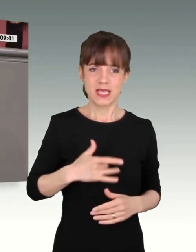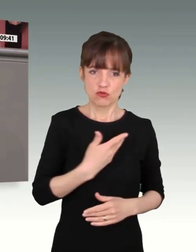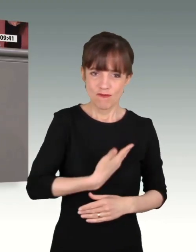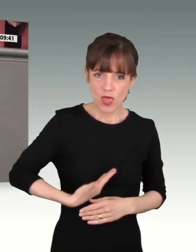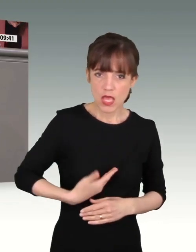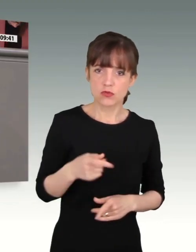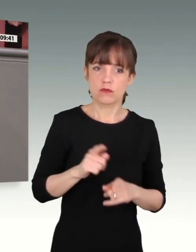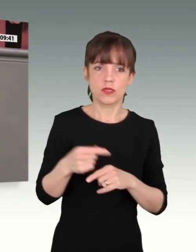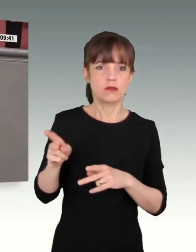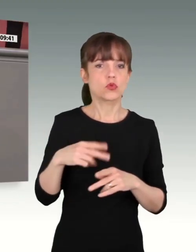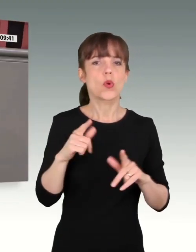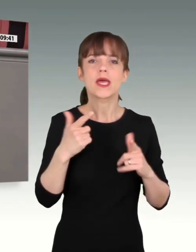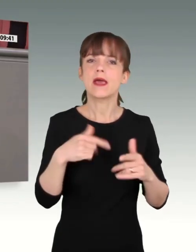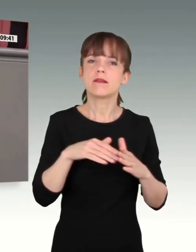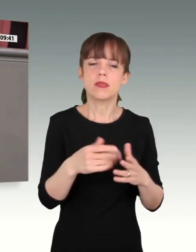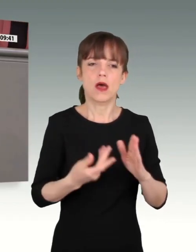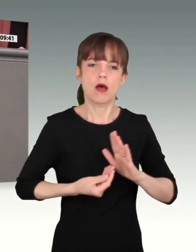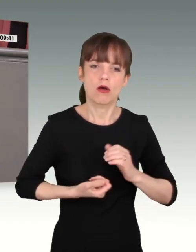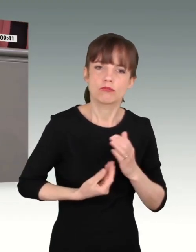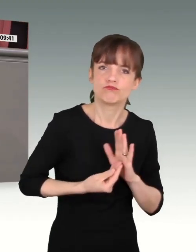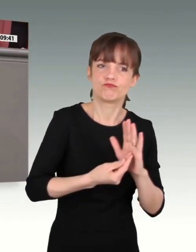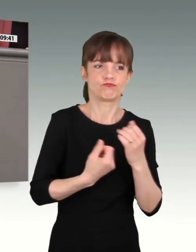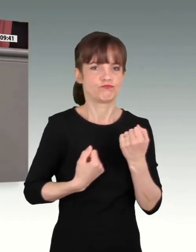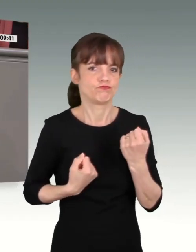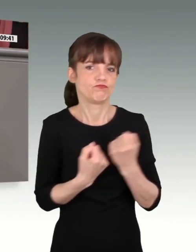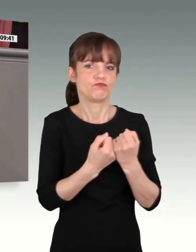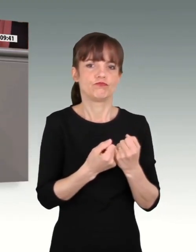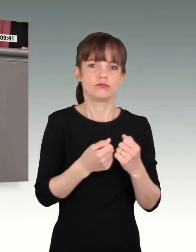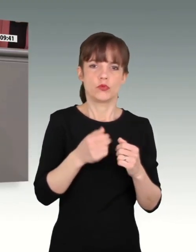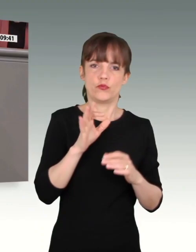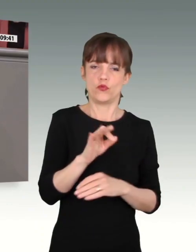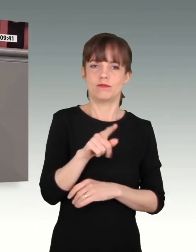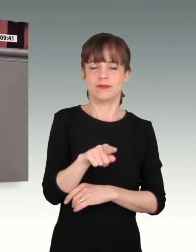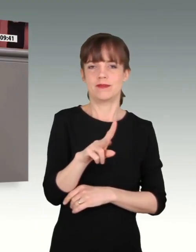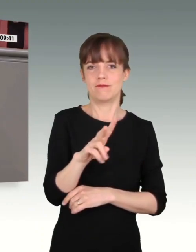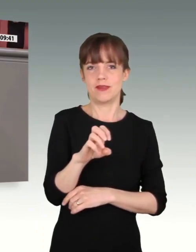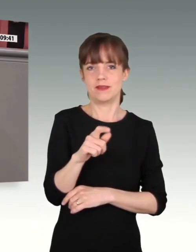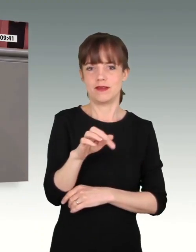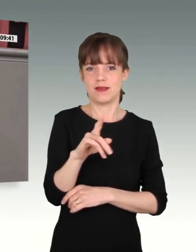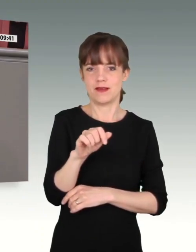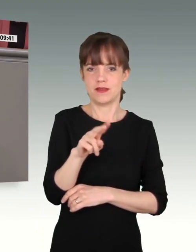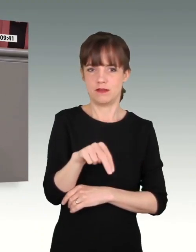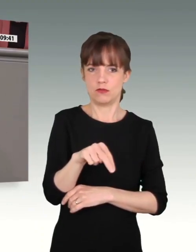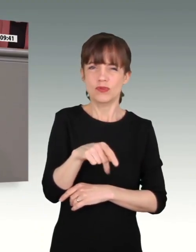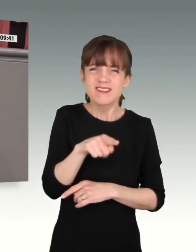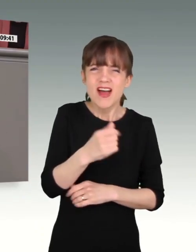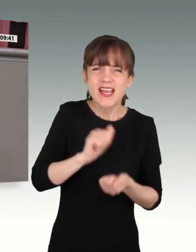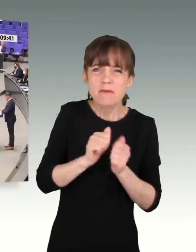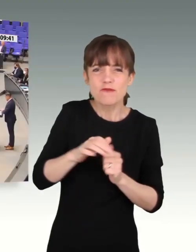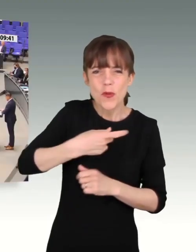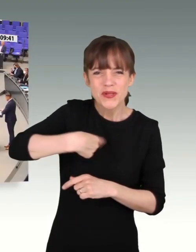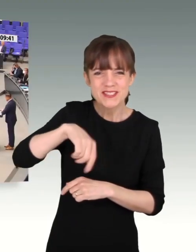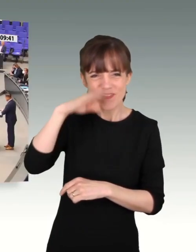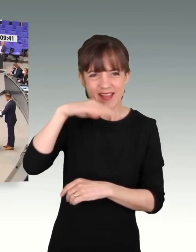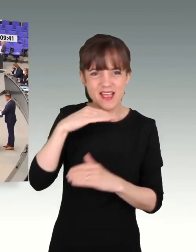keine Männer und Frauen, die für unser Land gekämpft haben. Herr Gnaug, Entschuldigung, gestatten Sie eine Zwischenfrage oder Bemerkung? Nein, das ist